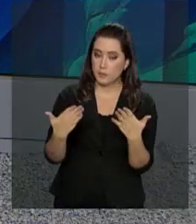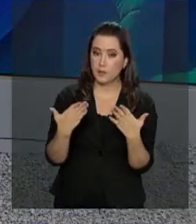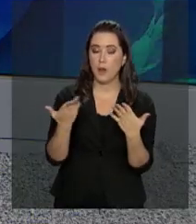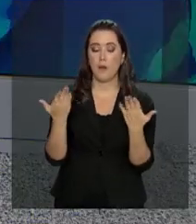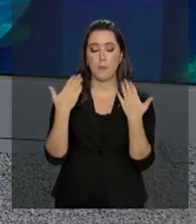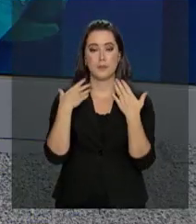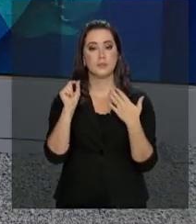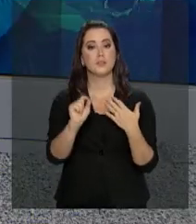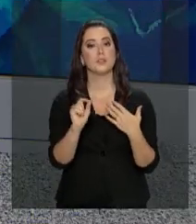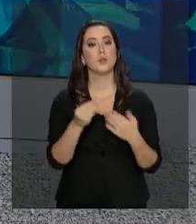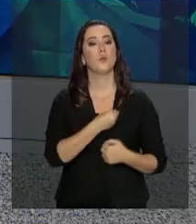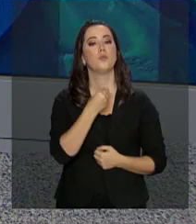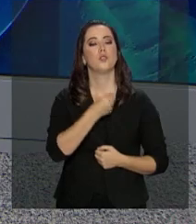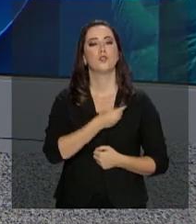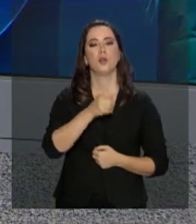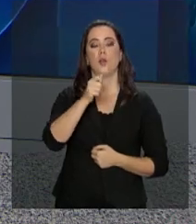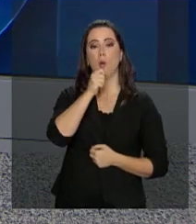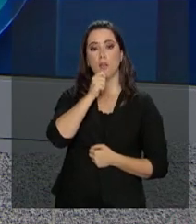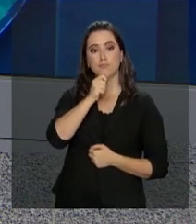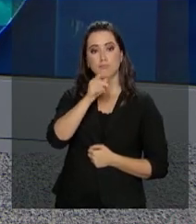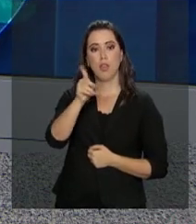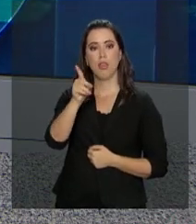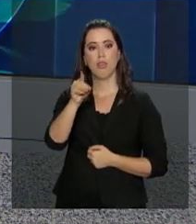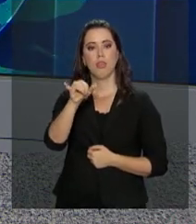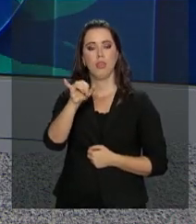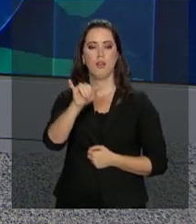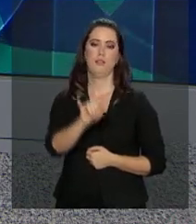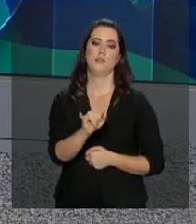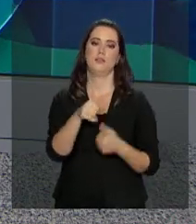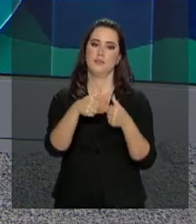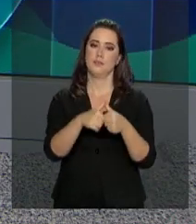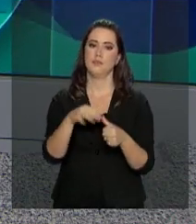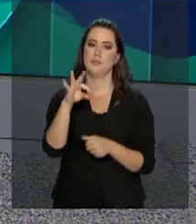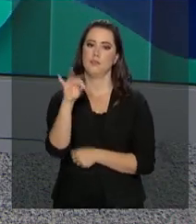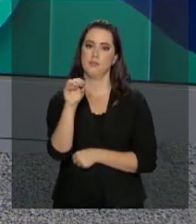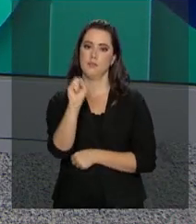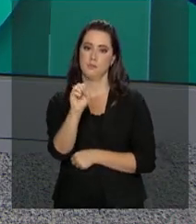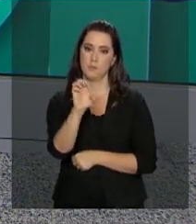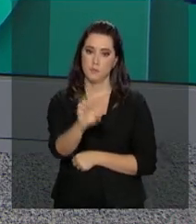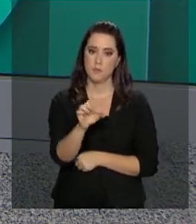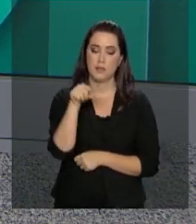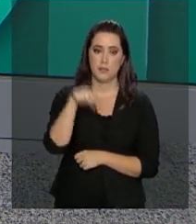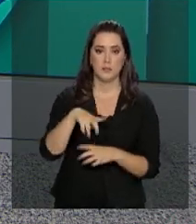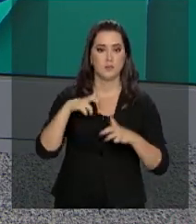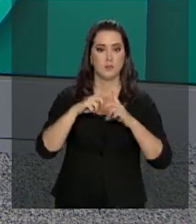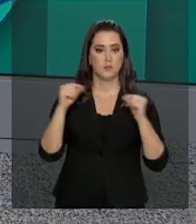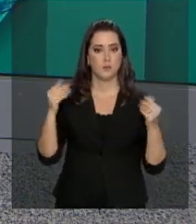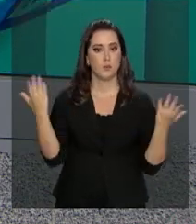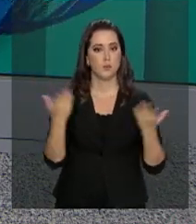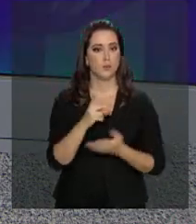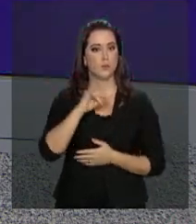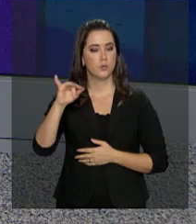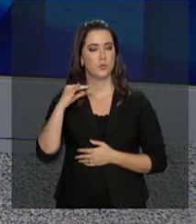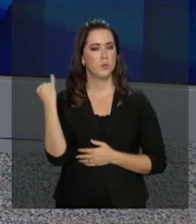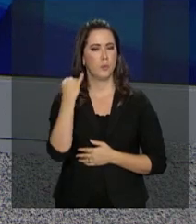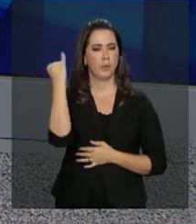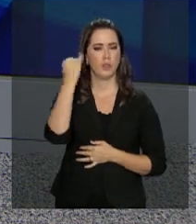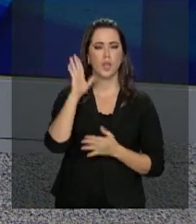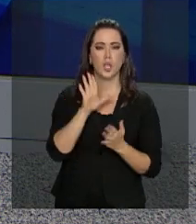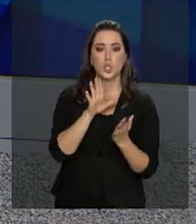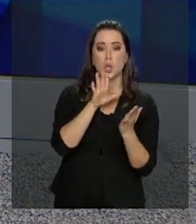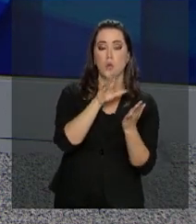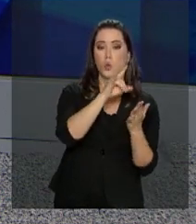essa edição falando ao vivo com a repórter Daniele Popov, que está no Tribunal Superior Eleitoral aqui em Brasília. Hoje foi o dia da